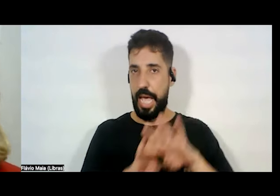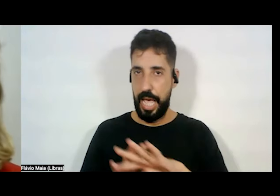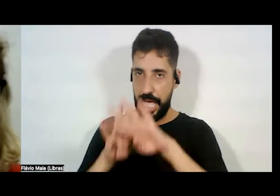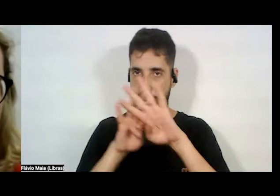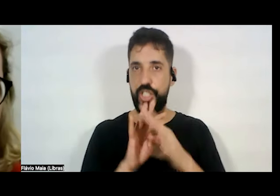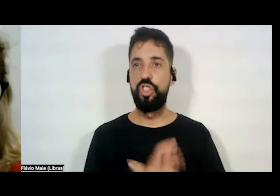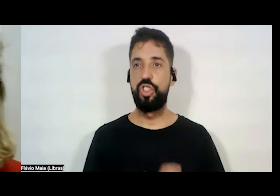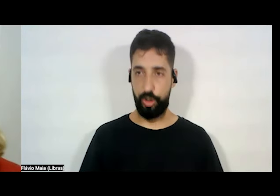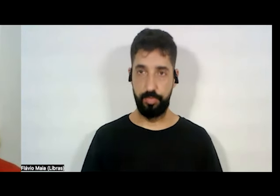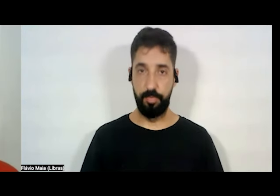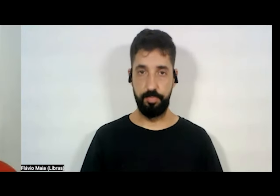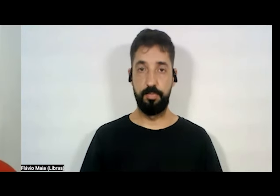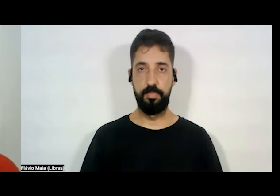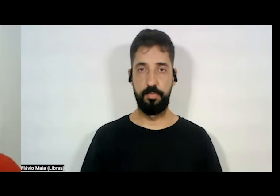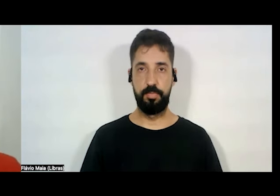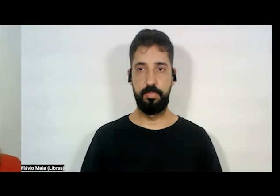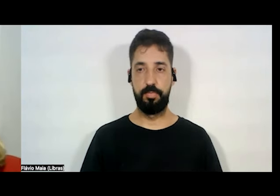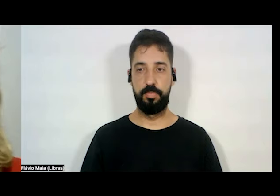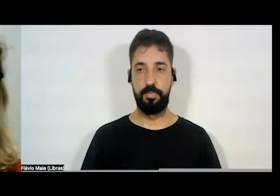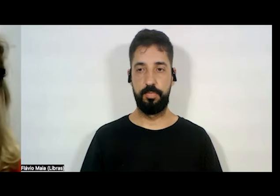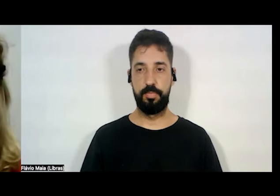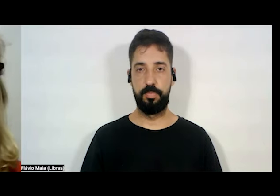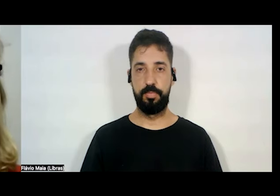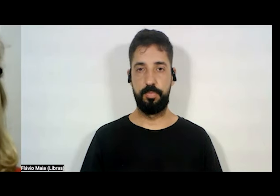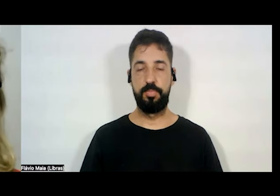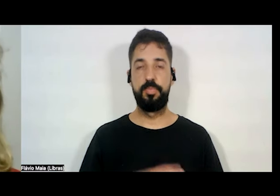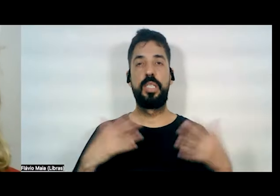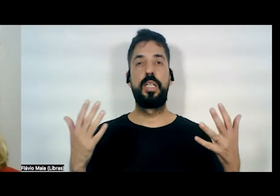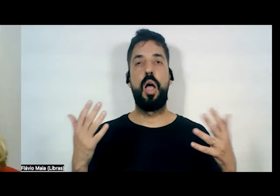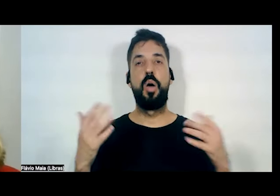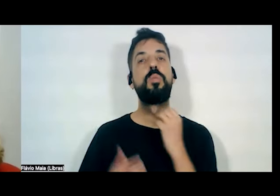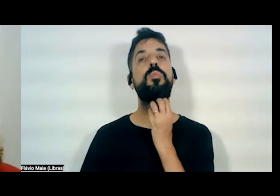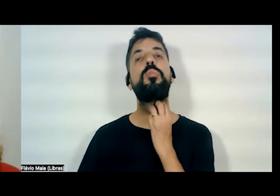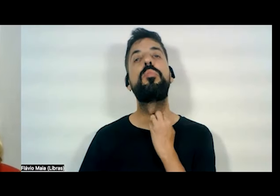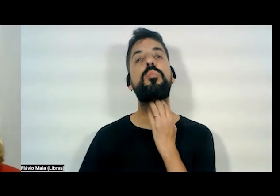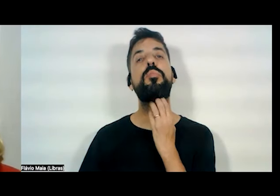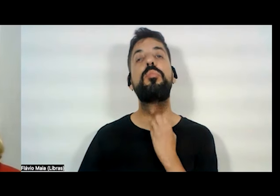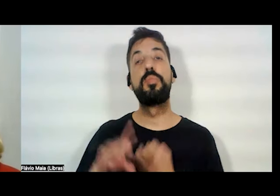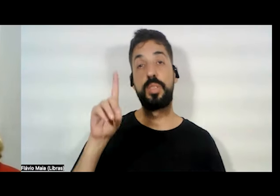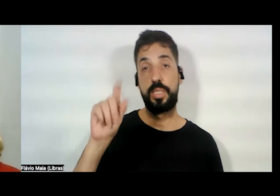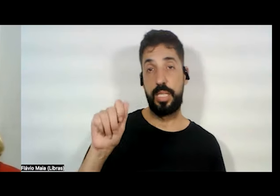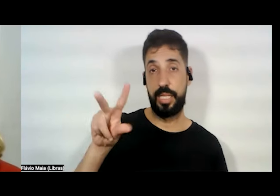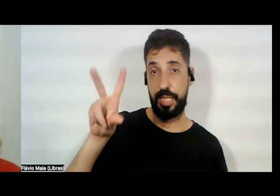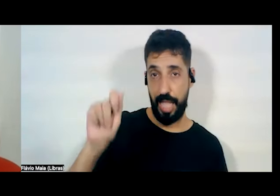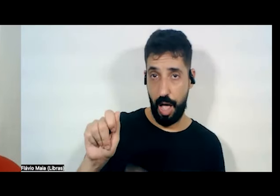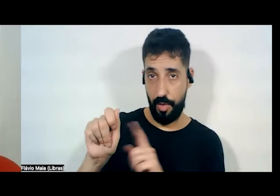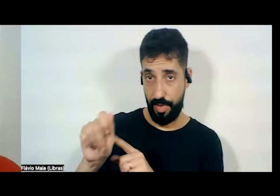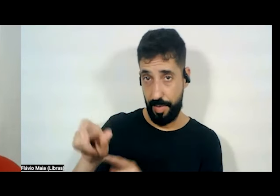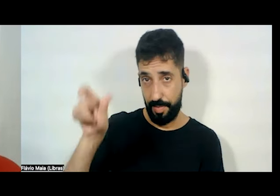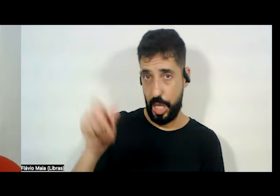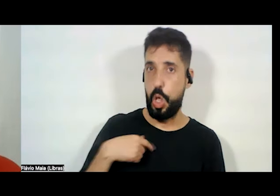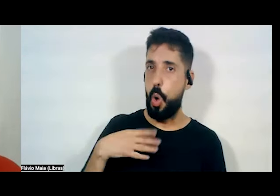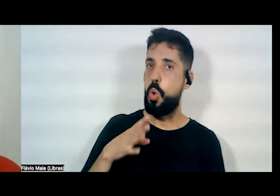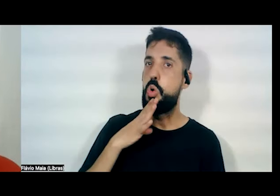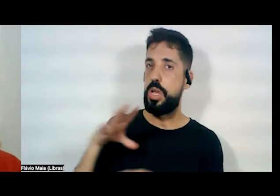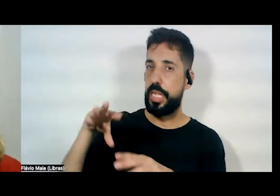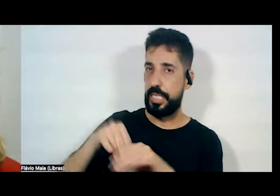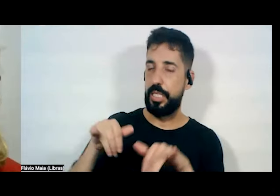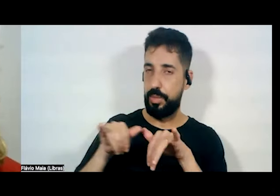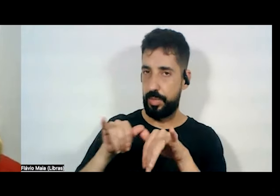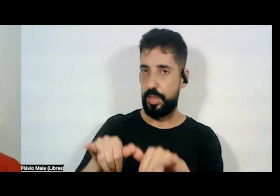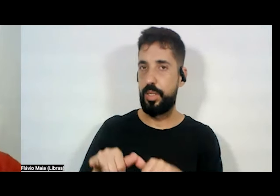tá? Nessa minha redezinha. Então, a Dalva, que é uma pessoa que eu conheci no supermercado, aí eu anoto do lado.